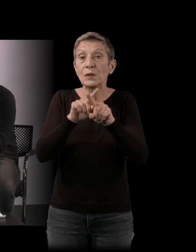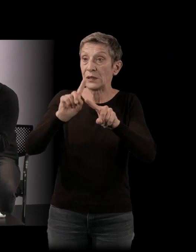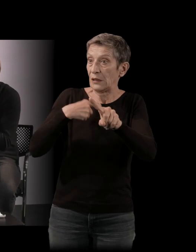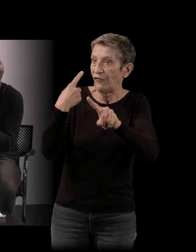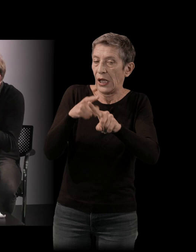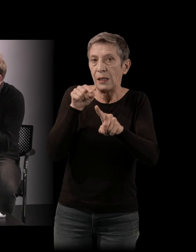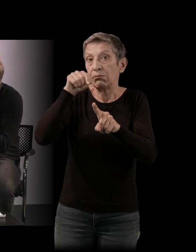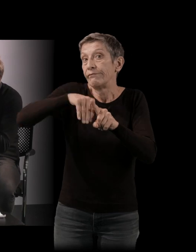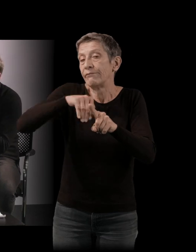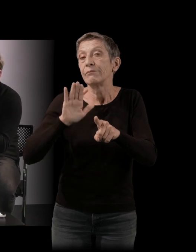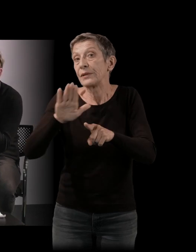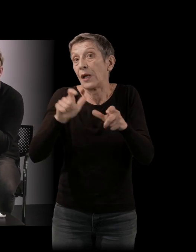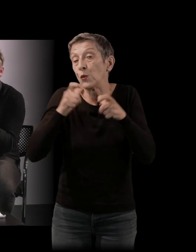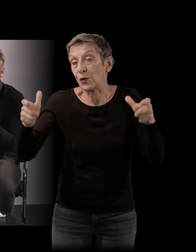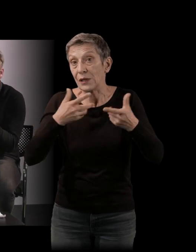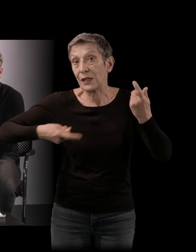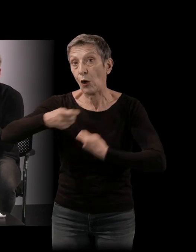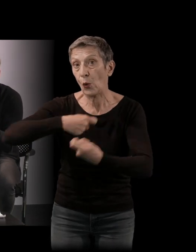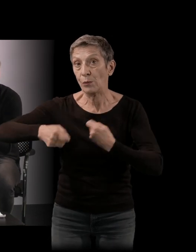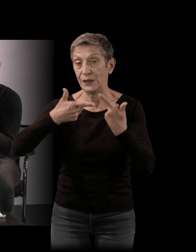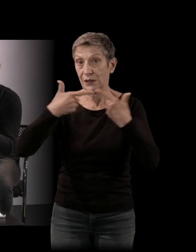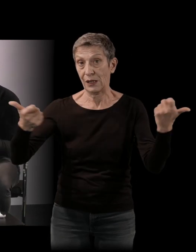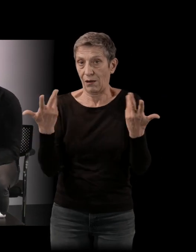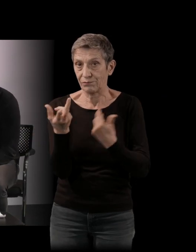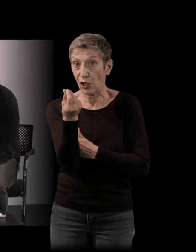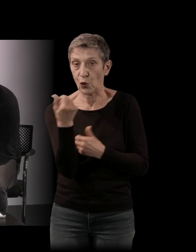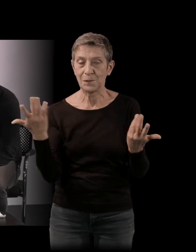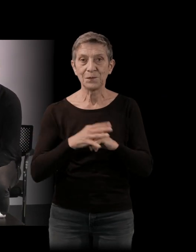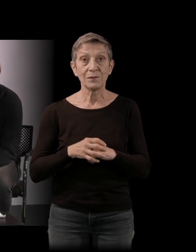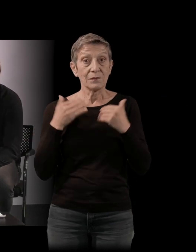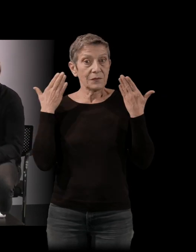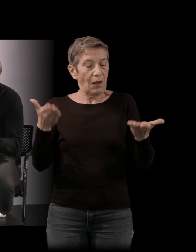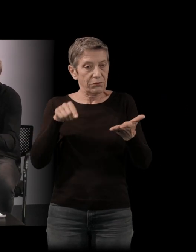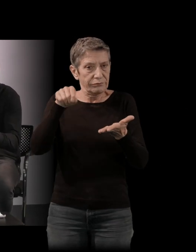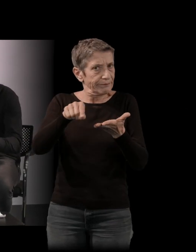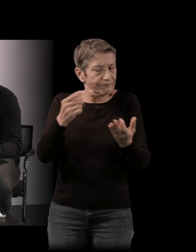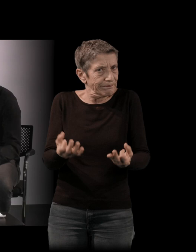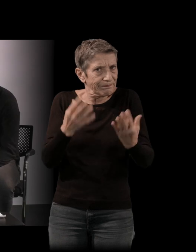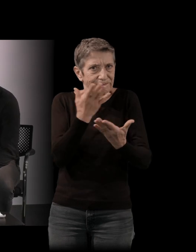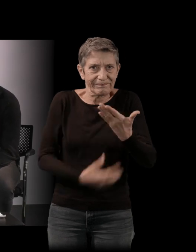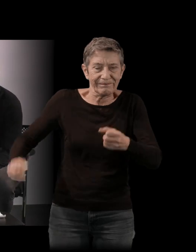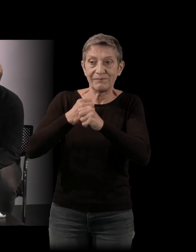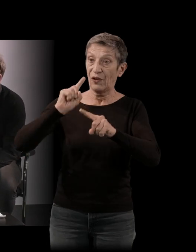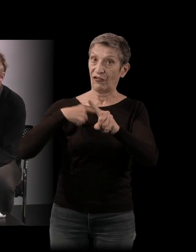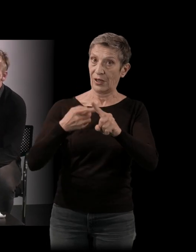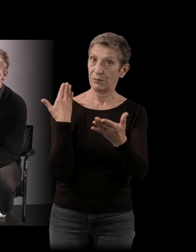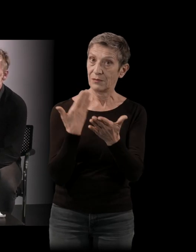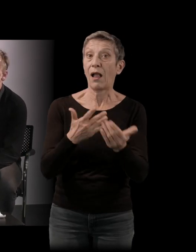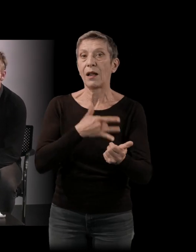économique, toutes ces dimensions-là. Donc on est vraiment au cœur du réacteur de la création d'un film.'est la première chose qui est passionnante dans ce livre.